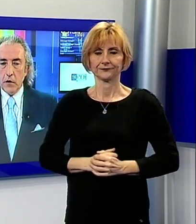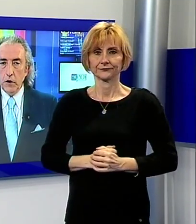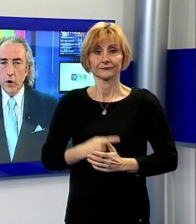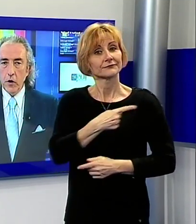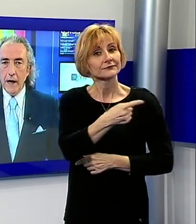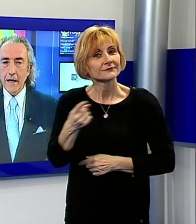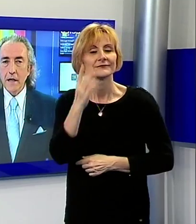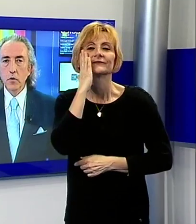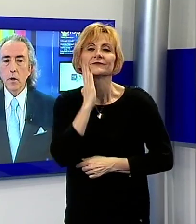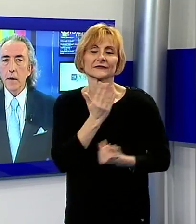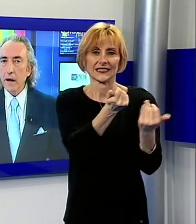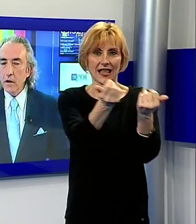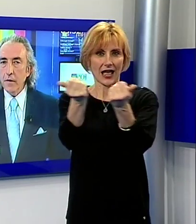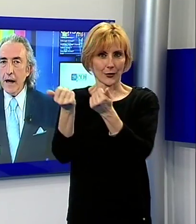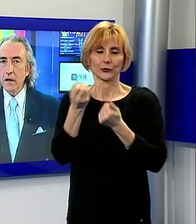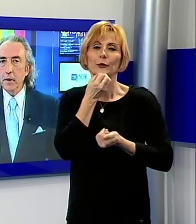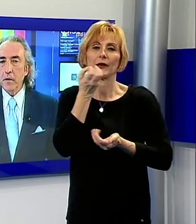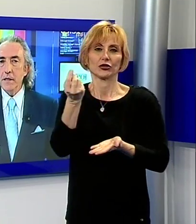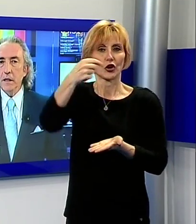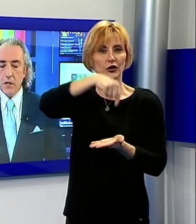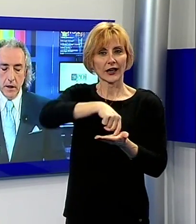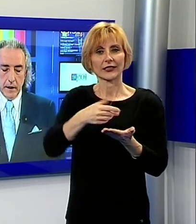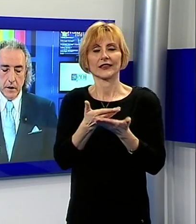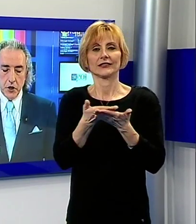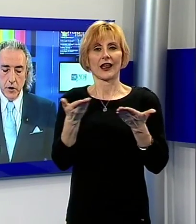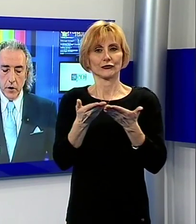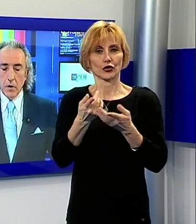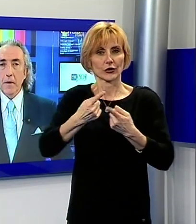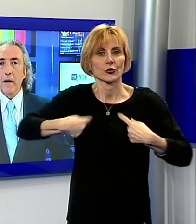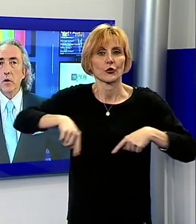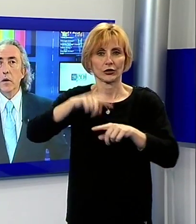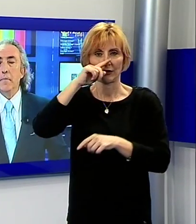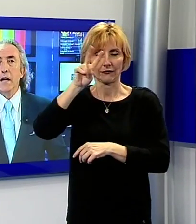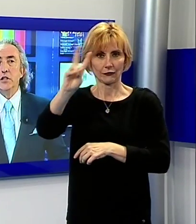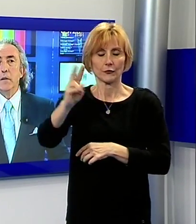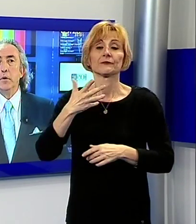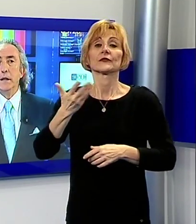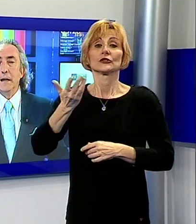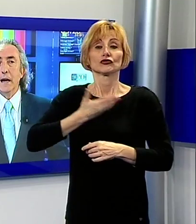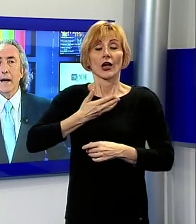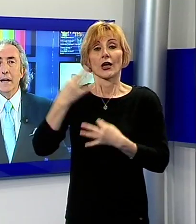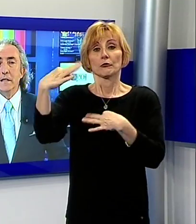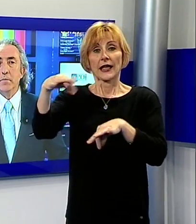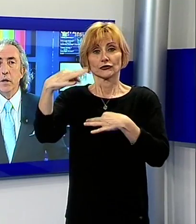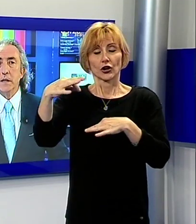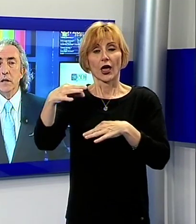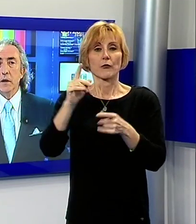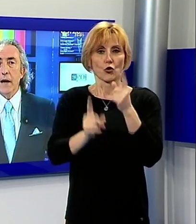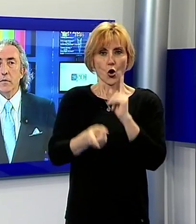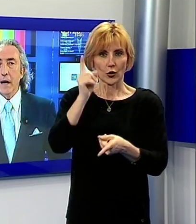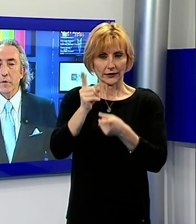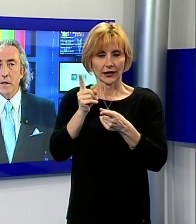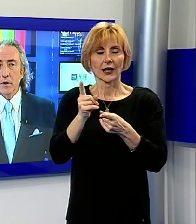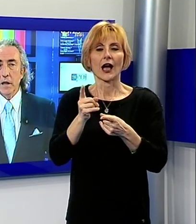A tutti voi un cordiale saluto e ben ritrovati per questa edizione del TG Noi, che dunque apriamo con la pagina politica, l'analisi post